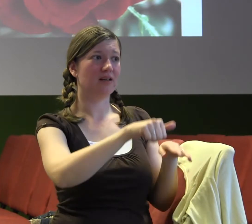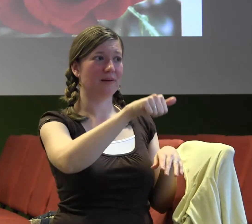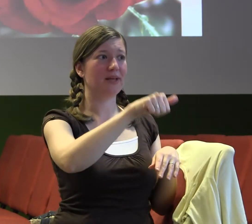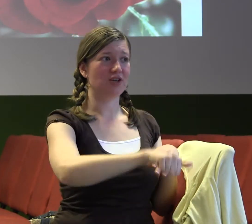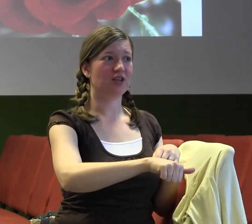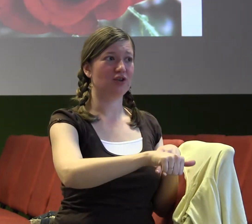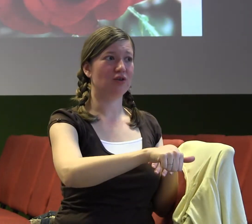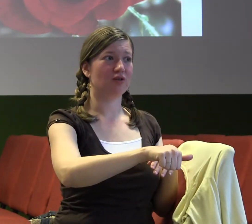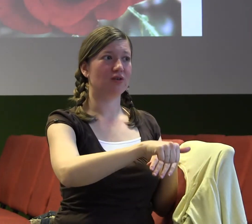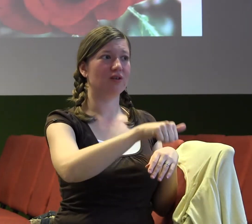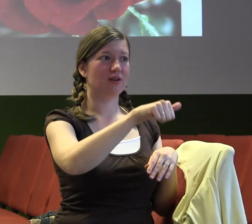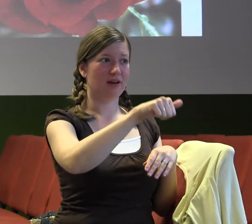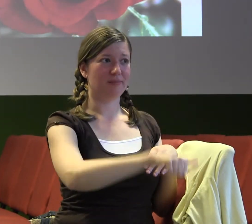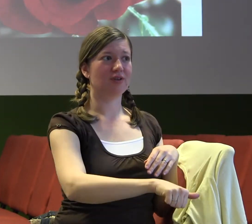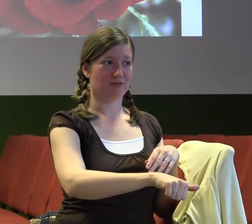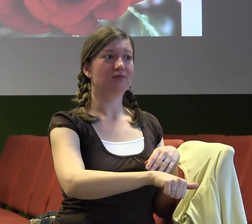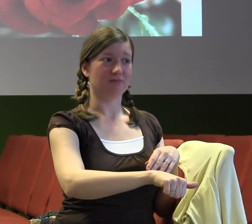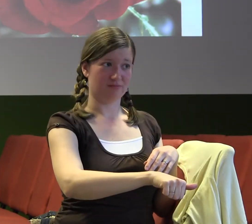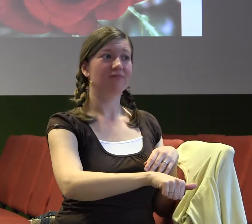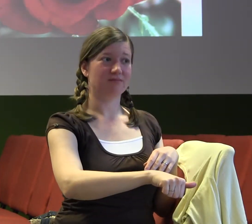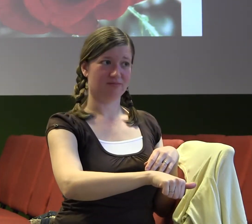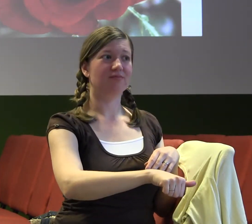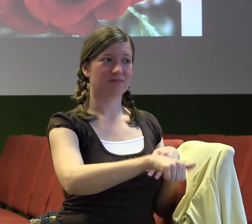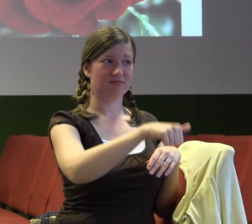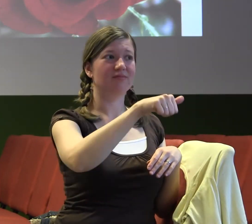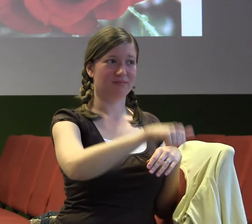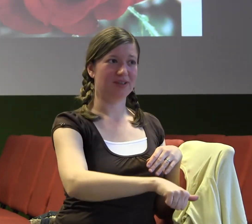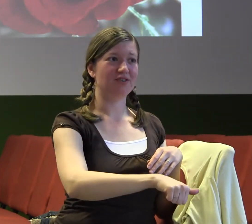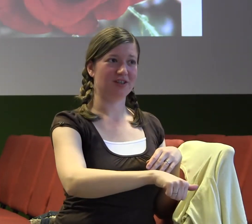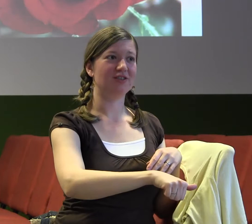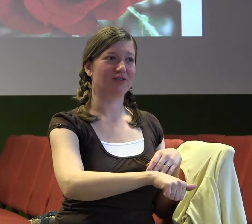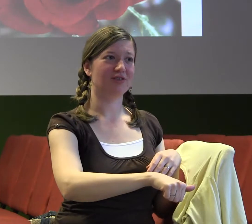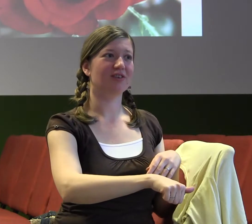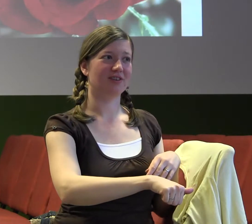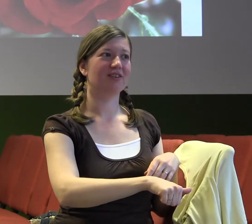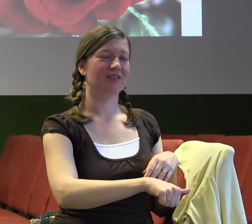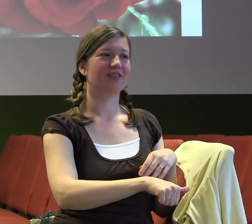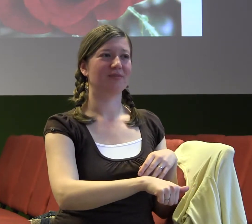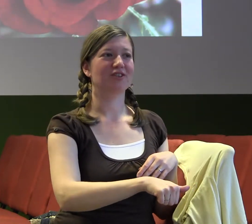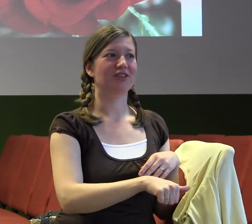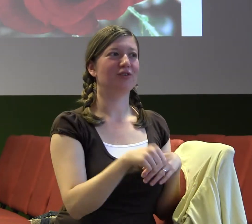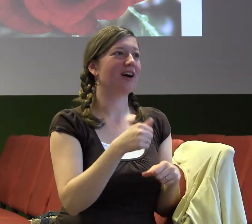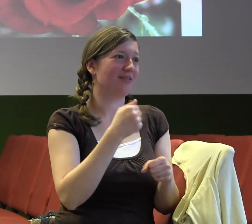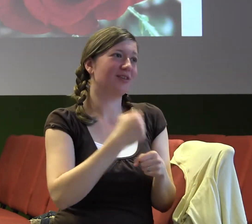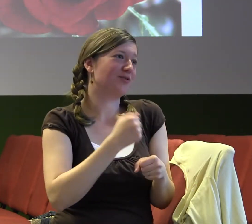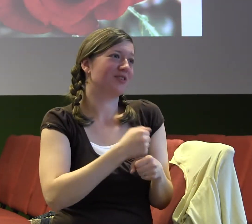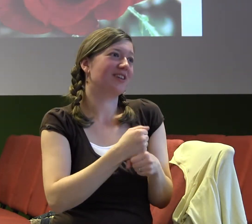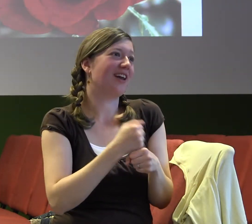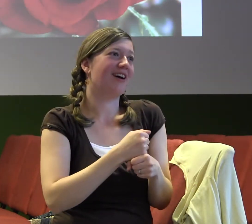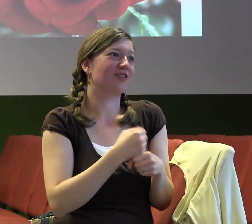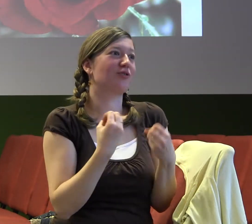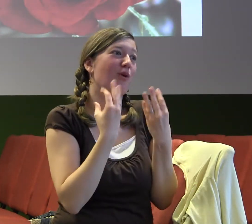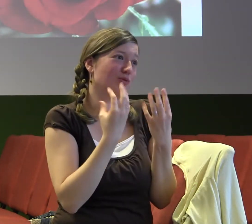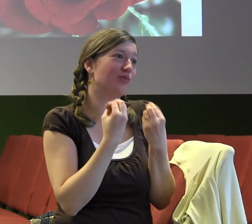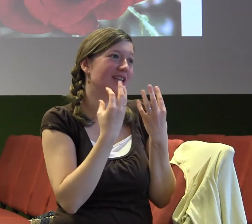do toho může jít. Myša říká taky, že je to stalo spoustu přemáhání a distresu a nervů, ale zvládla to. A přišla